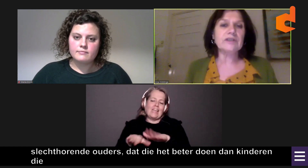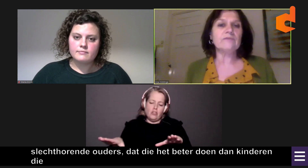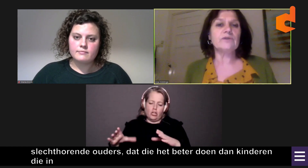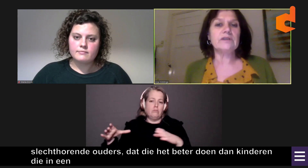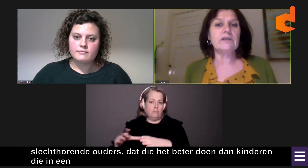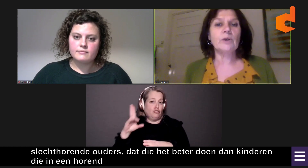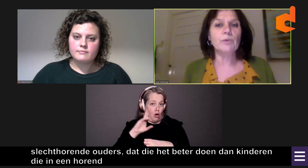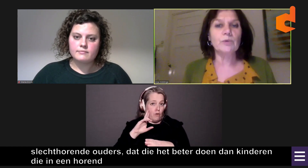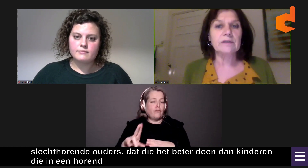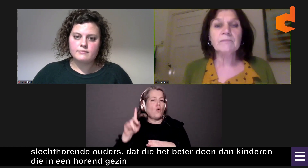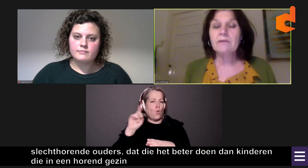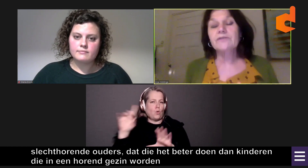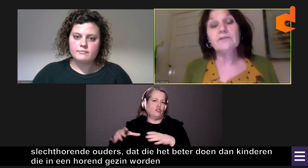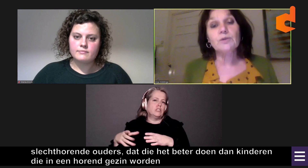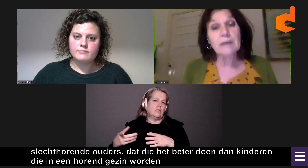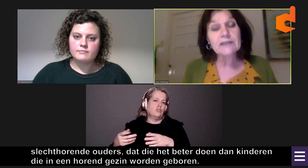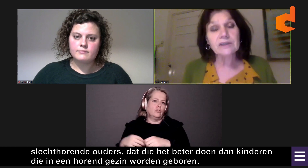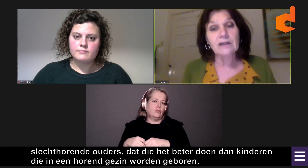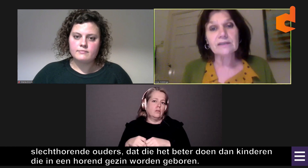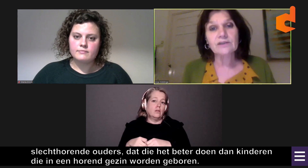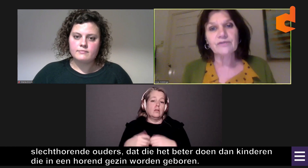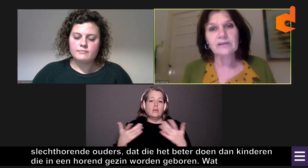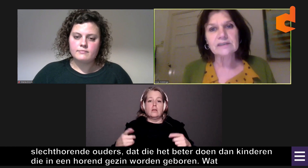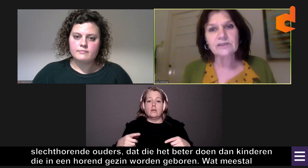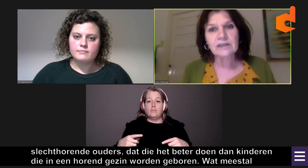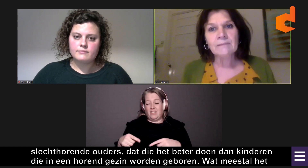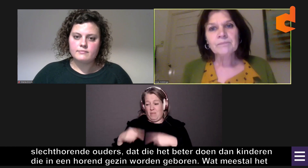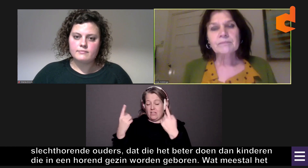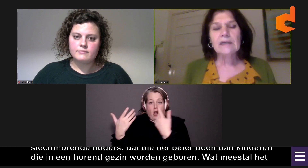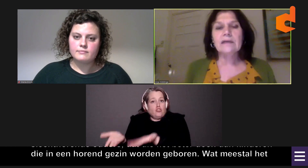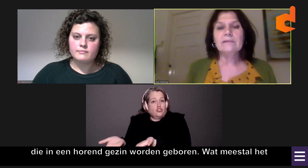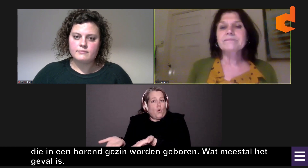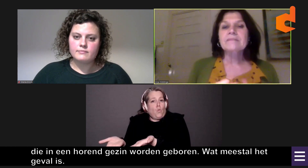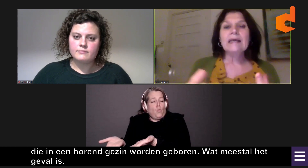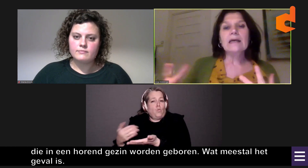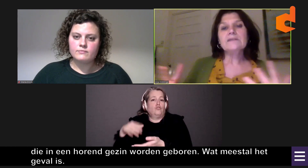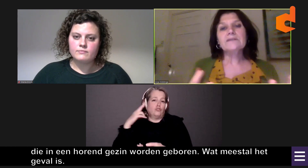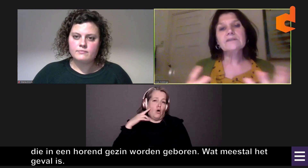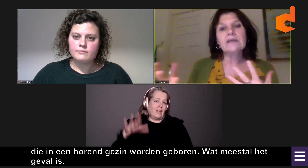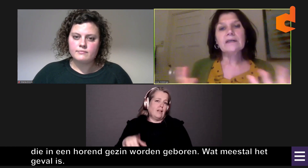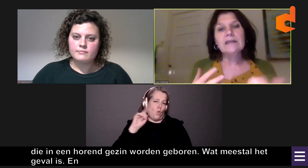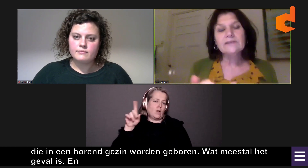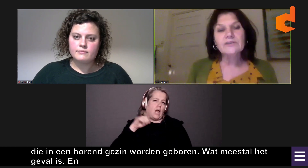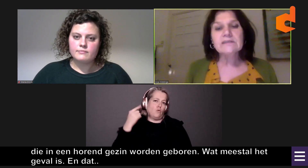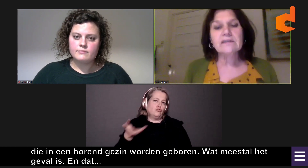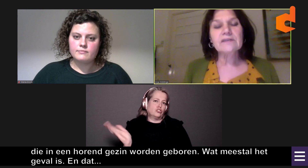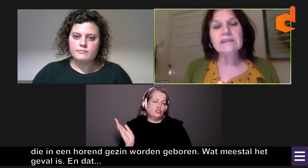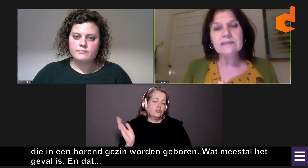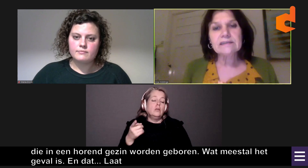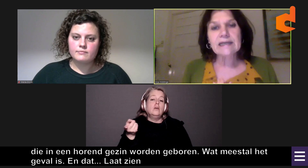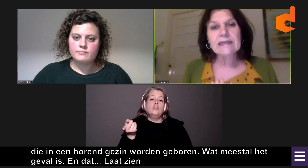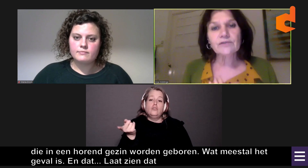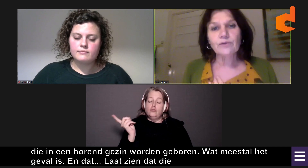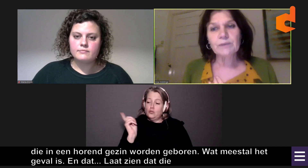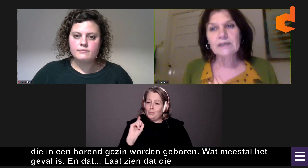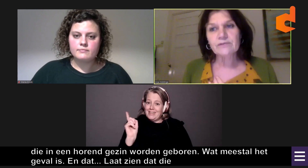horend gezin worden geboren. Wat natuurlijk meestal het geval is. En dat laat zien dat die